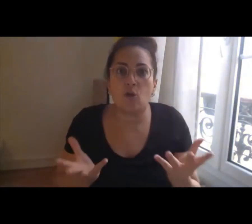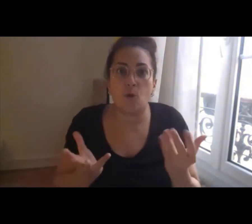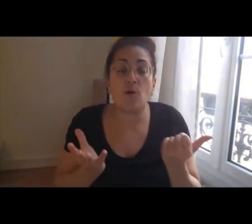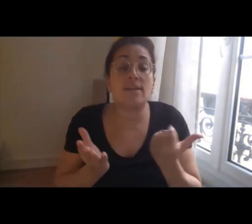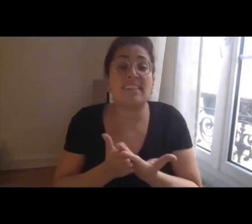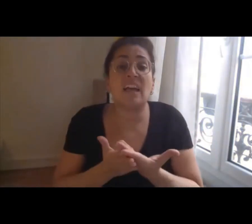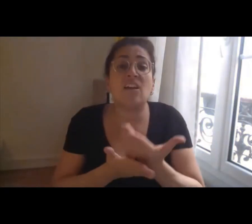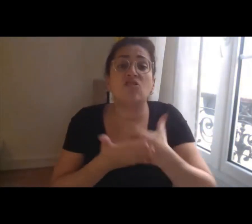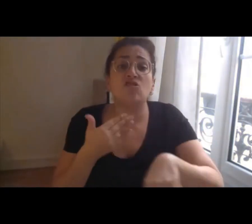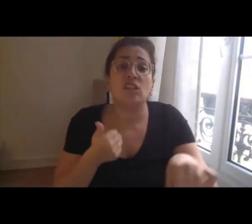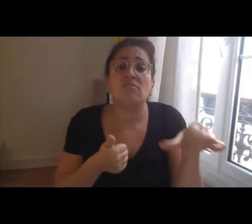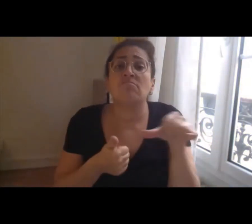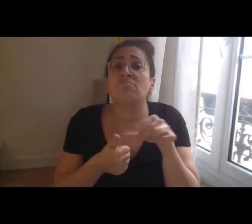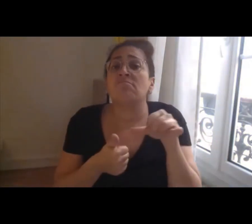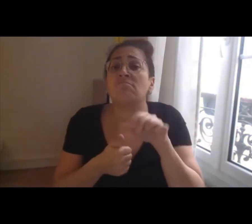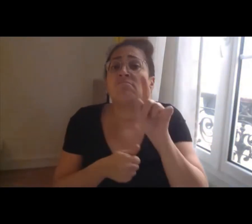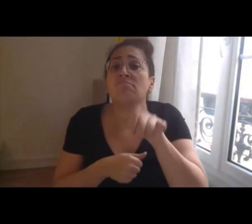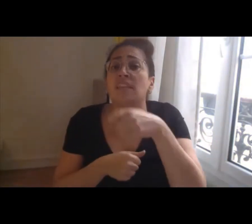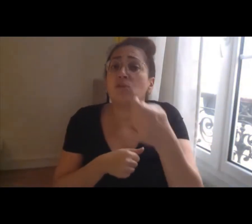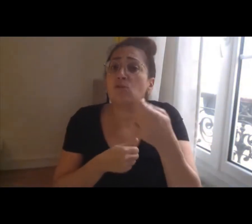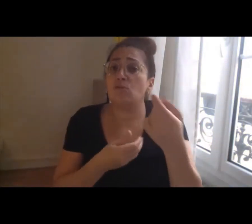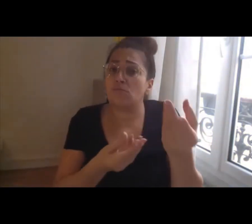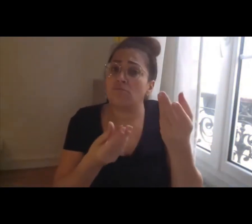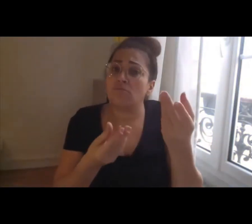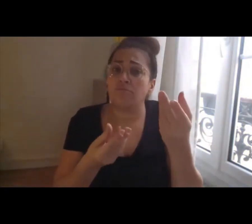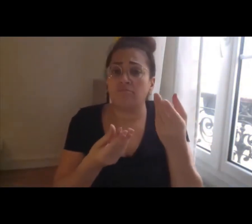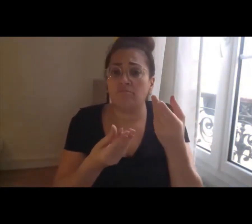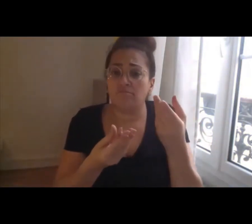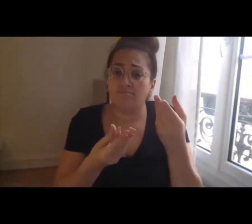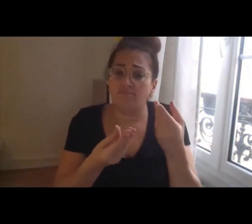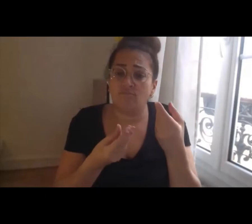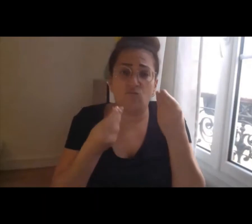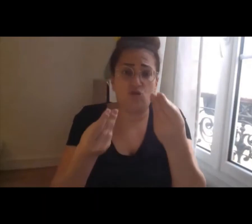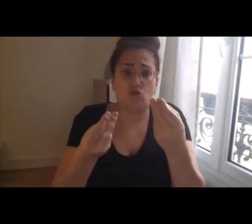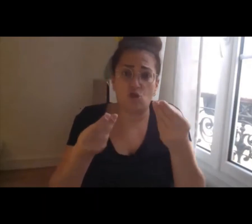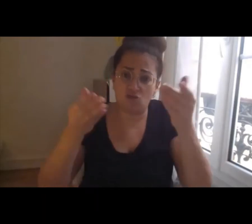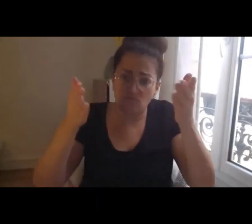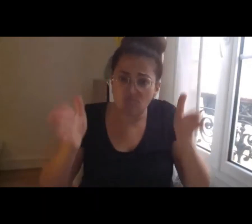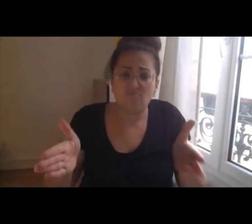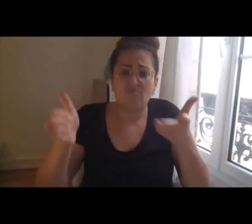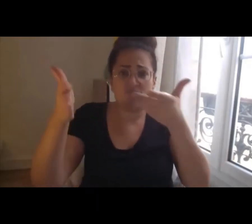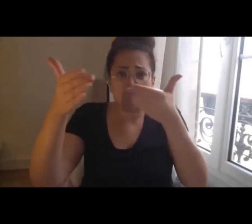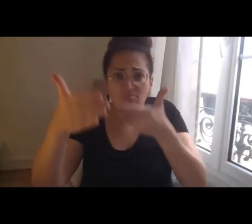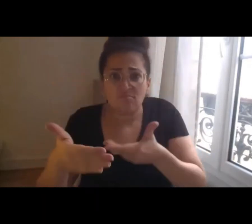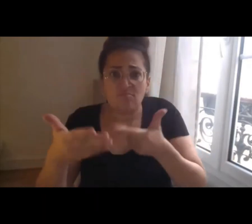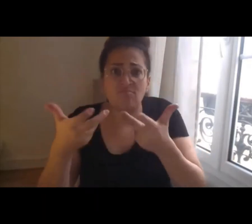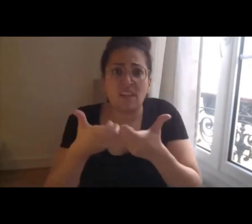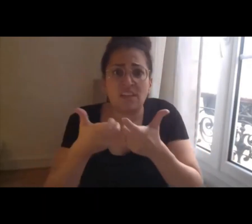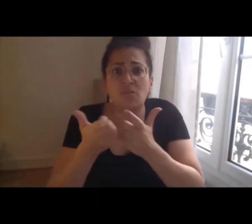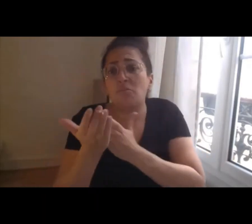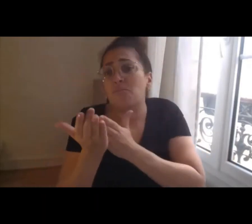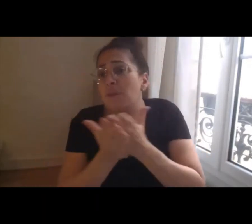de la GFIP, c'est un axe structurant parce que penser les parcours professionnels, c'est